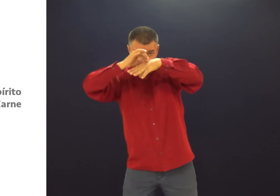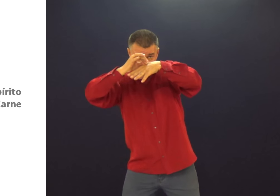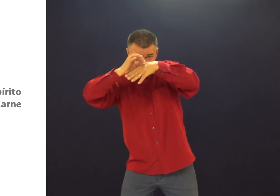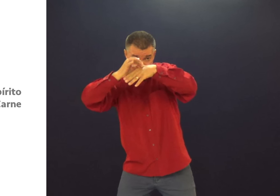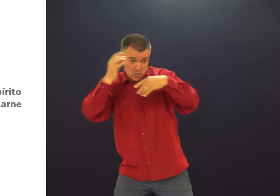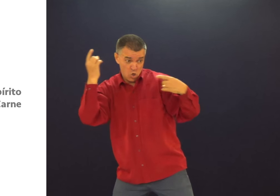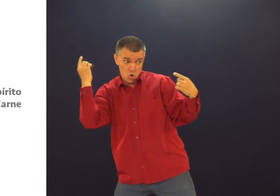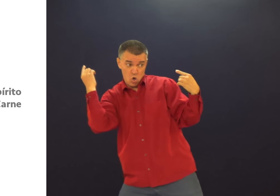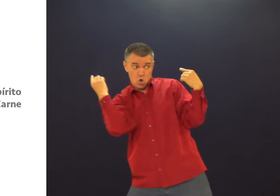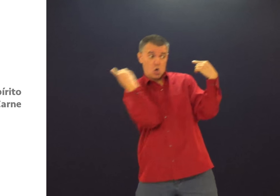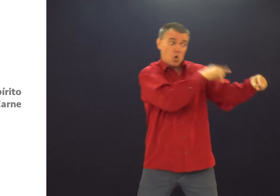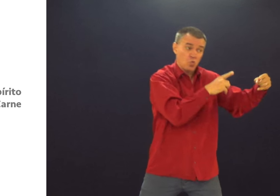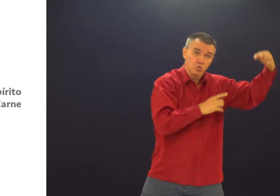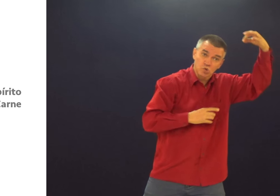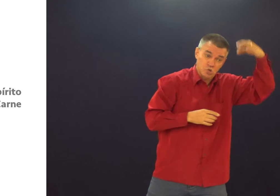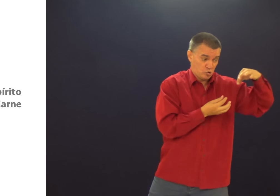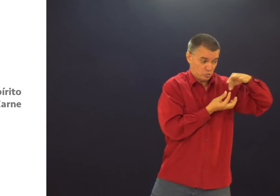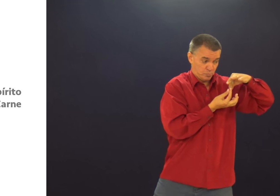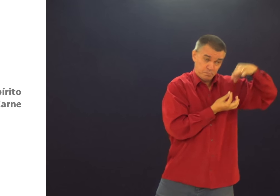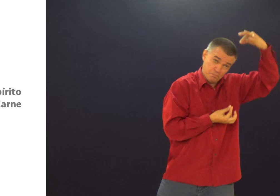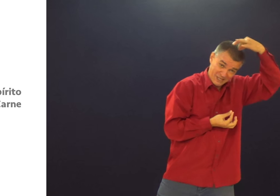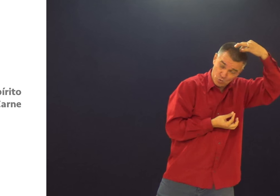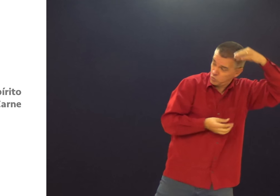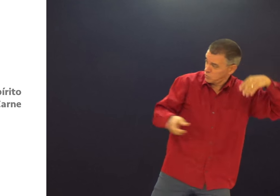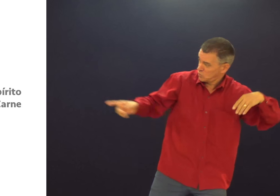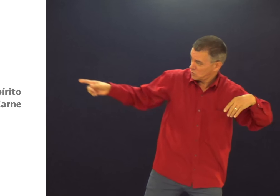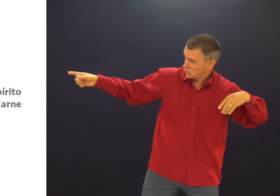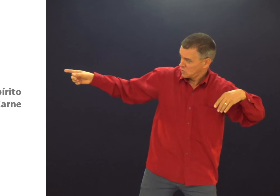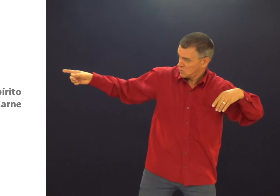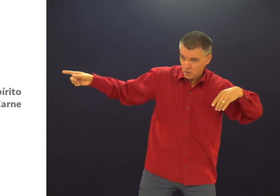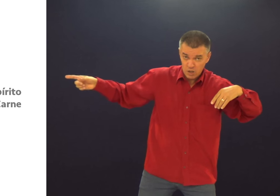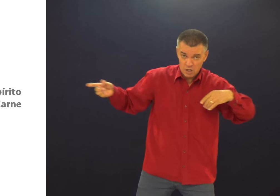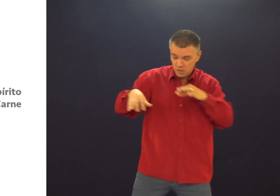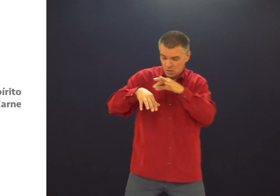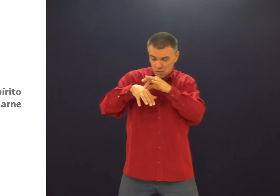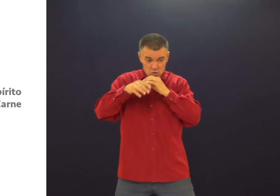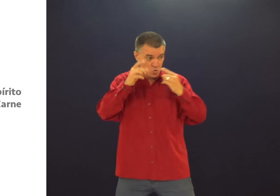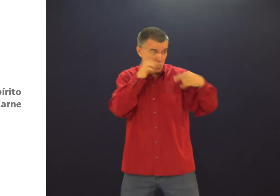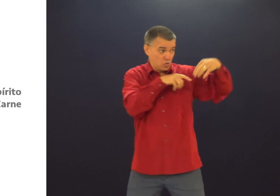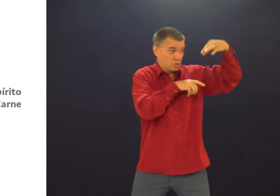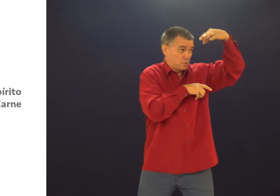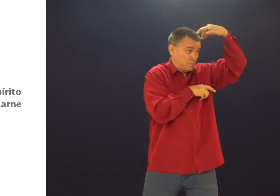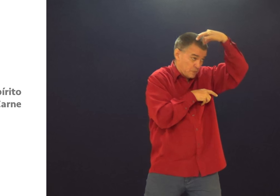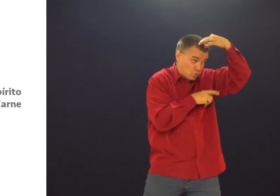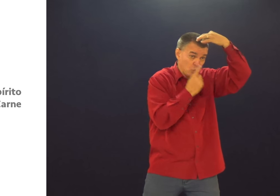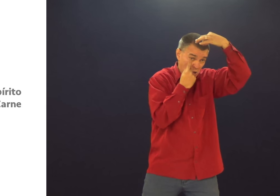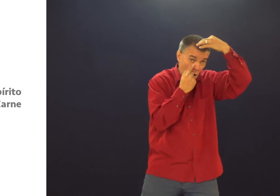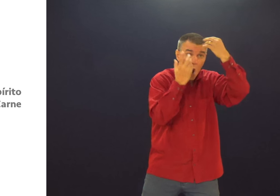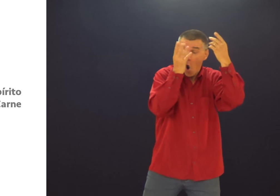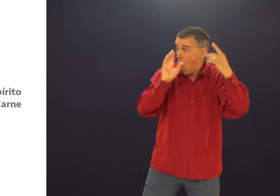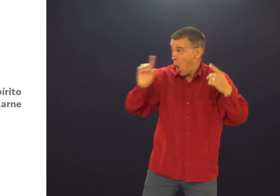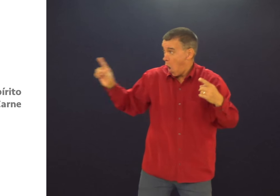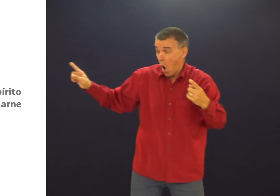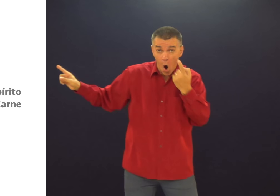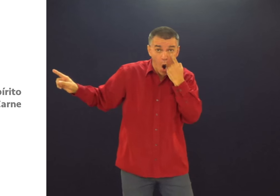A carne contra o espírito. Né? A carne contra o espírito.